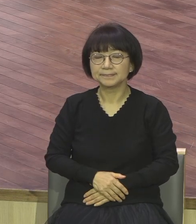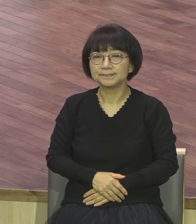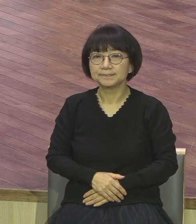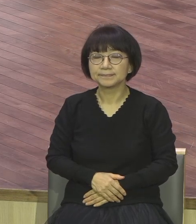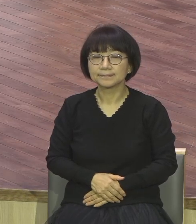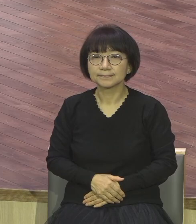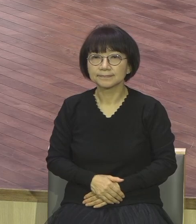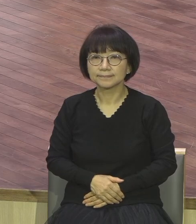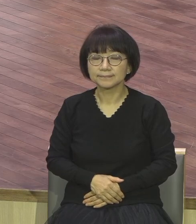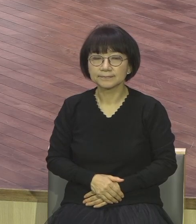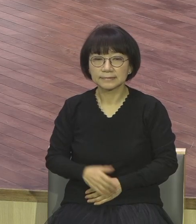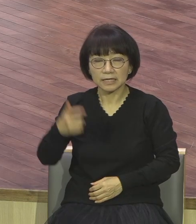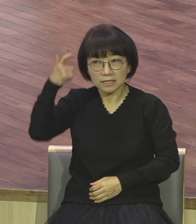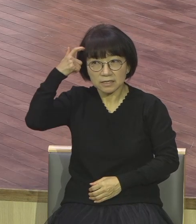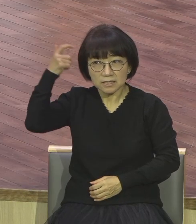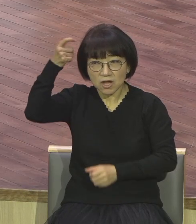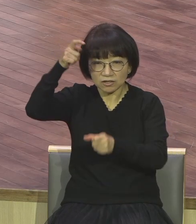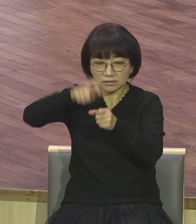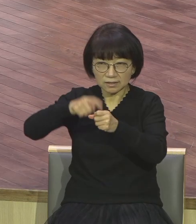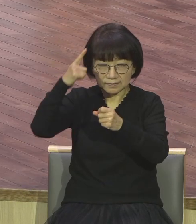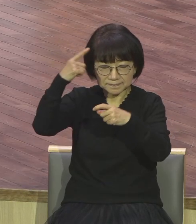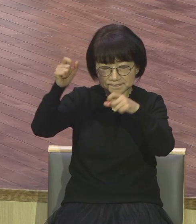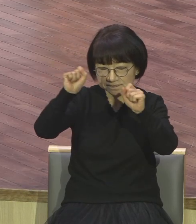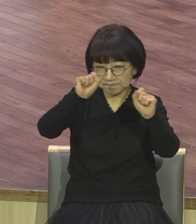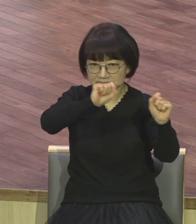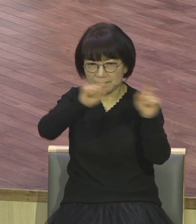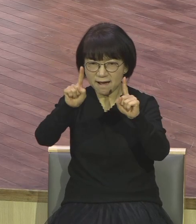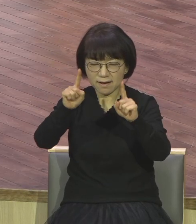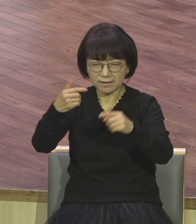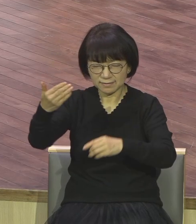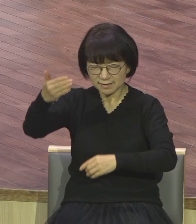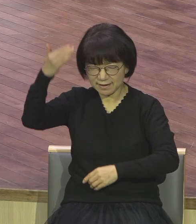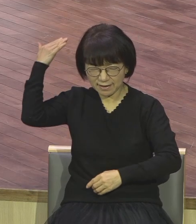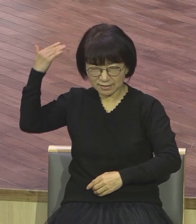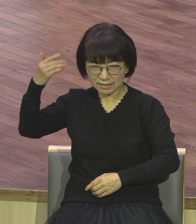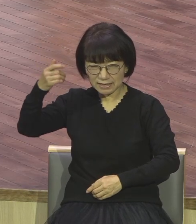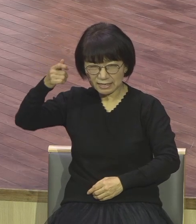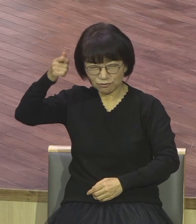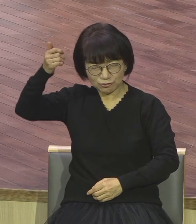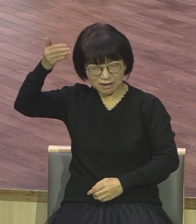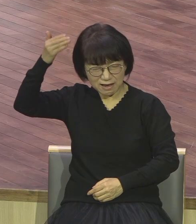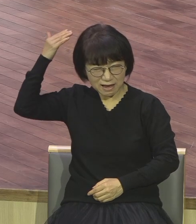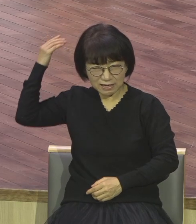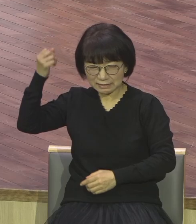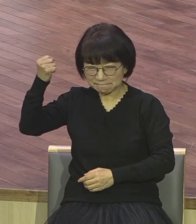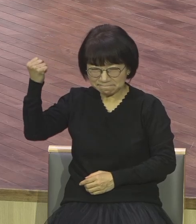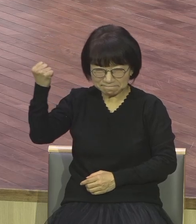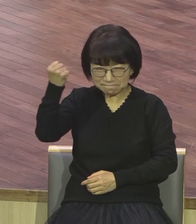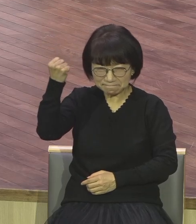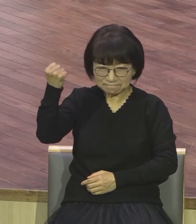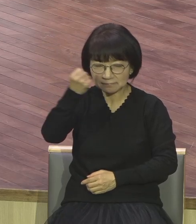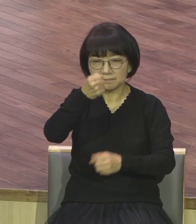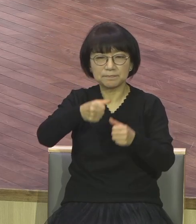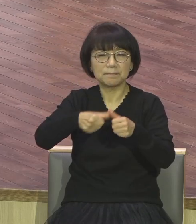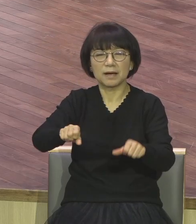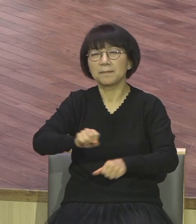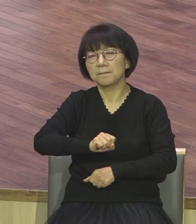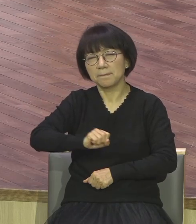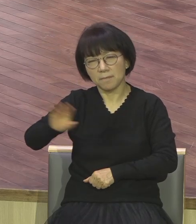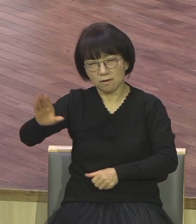영적으로 깨어서 그 예탈을 깨는 삶을 살아야 돼요 특별히 우리 교회 안에 이런 치유 시스템을 구축하는 것이 중요합니다 교회